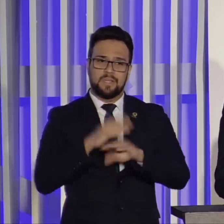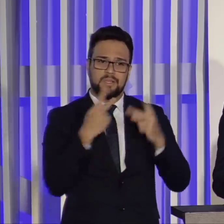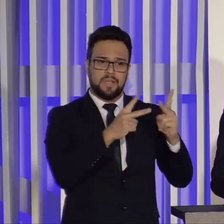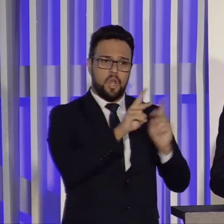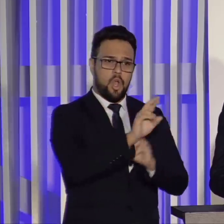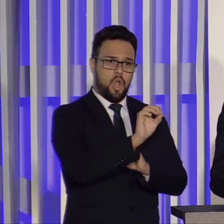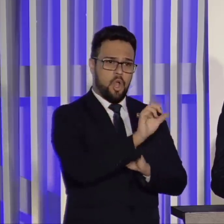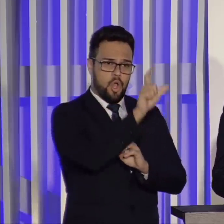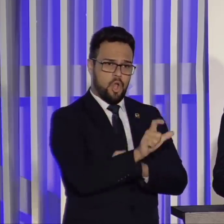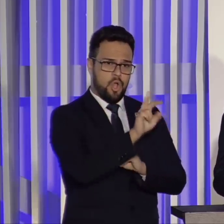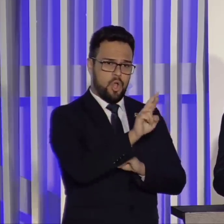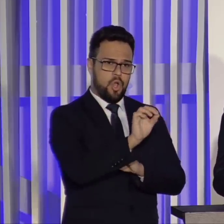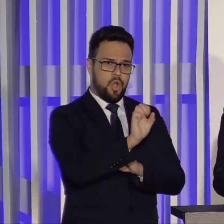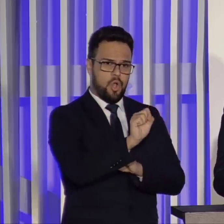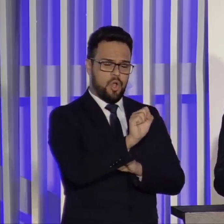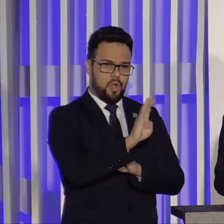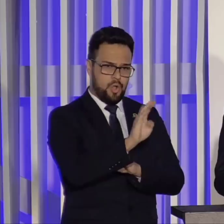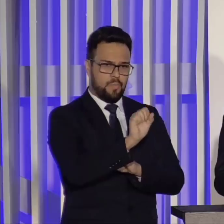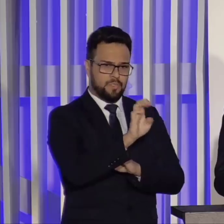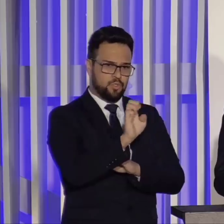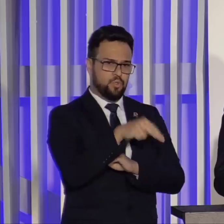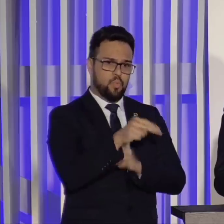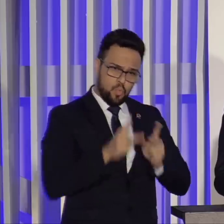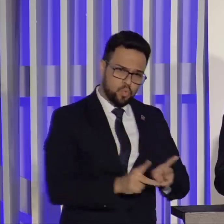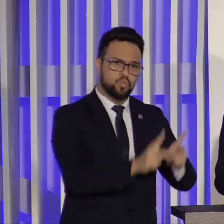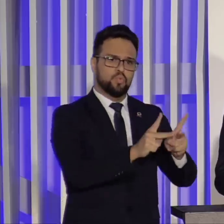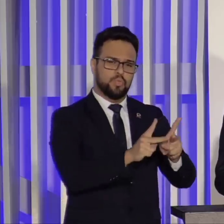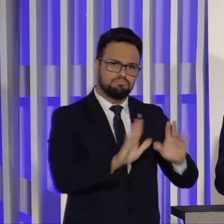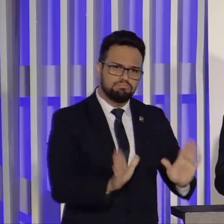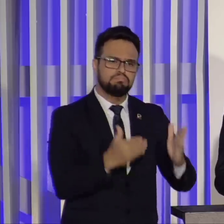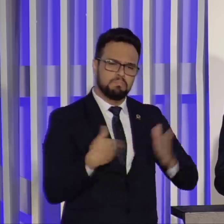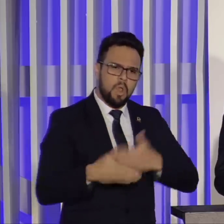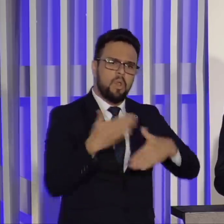se Deus quiser, ele o fará florescer.